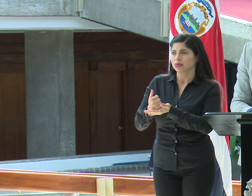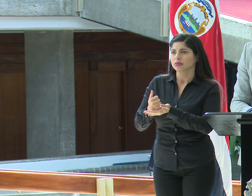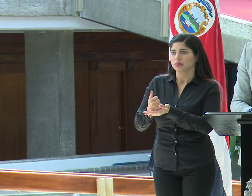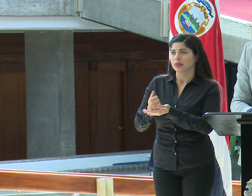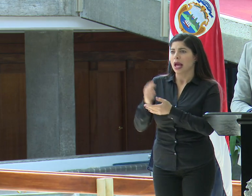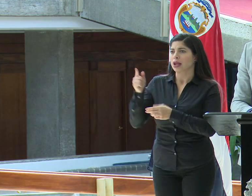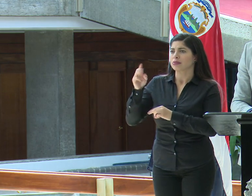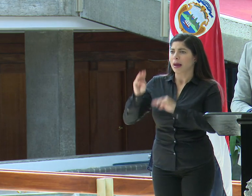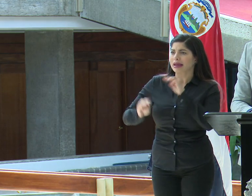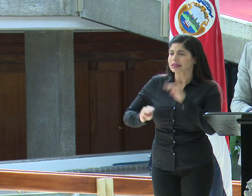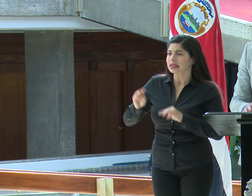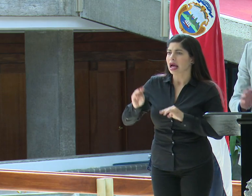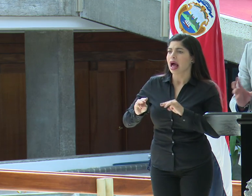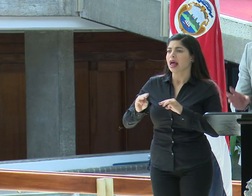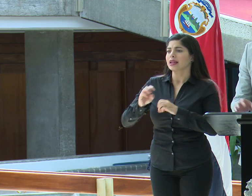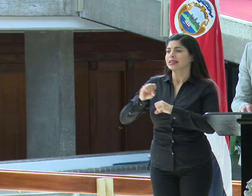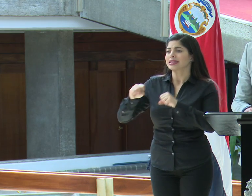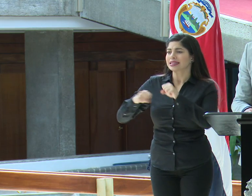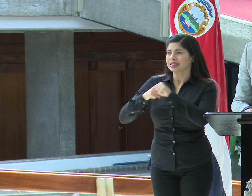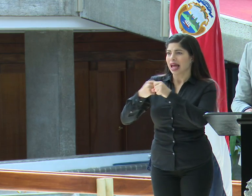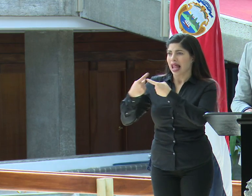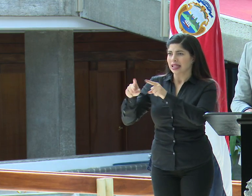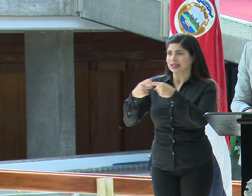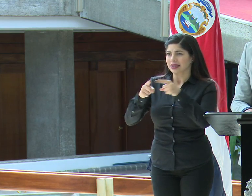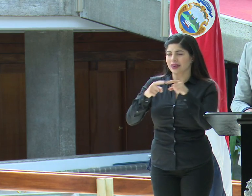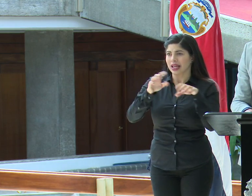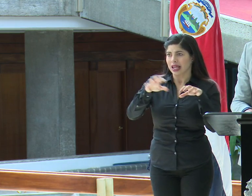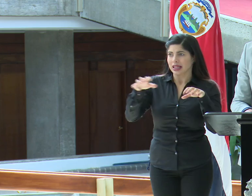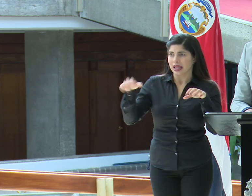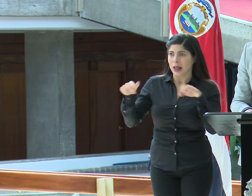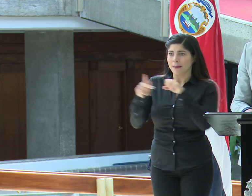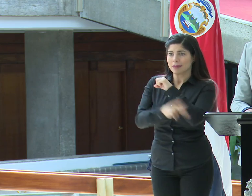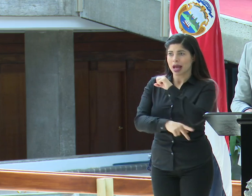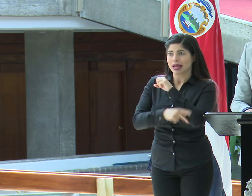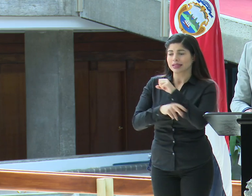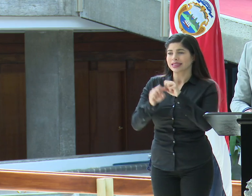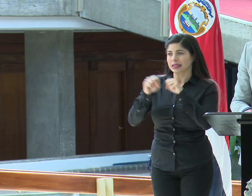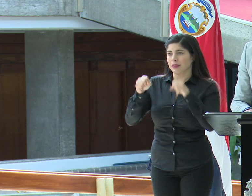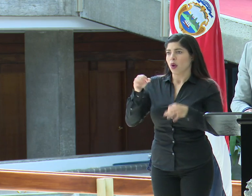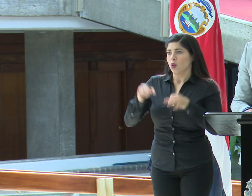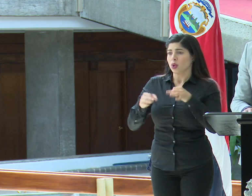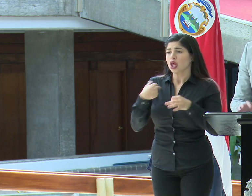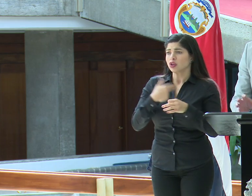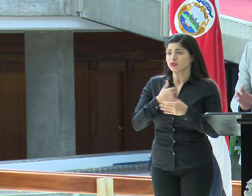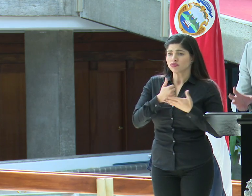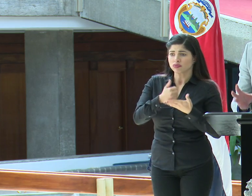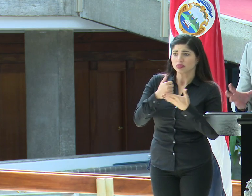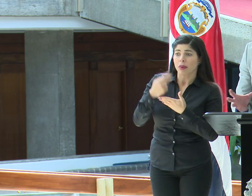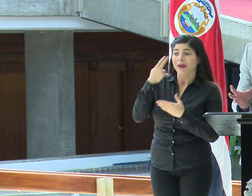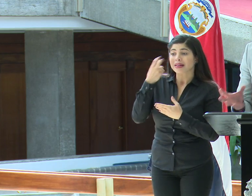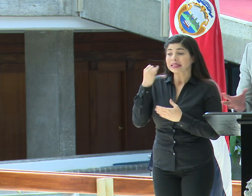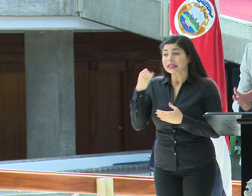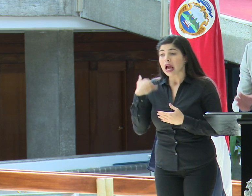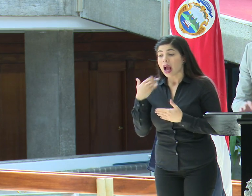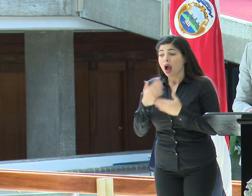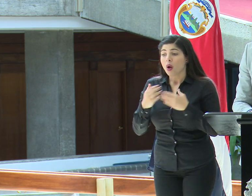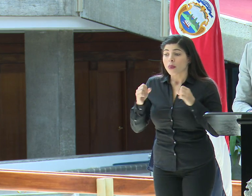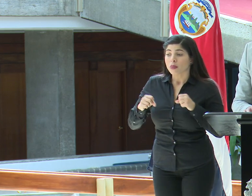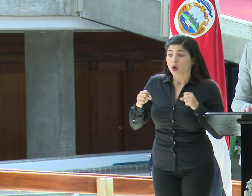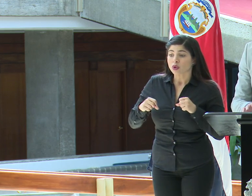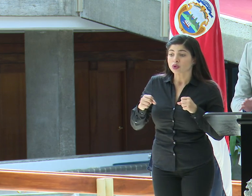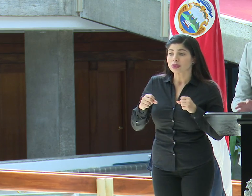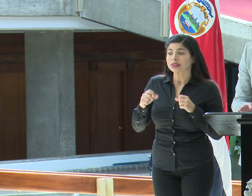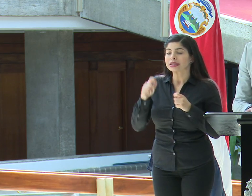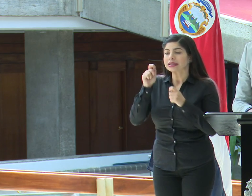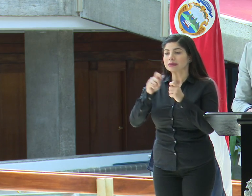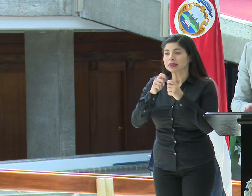magistrados, a todo lo que es las salas, las diferentes salas de nuestro país, del sistema judicial, para ver si existe alguna posibilidad de tomar medidas